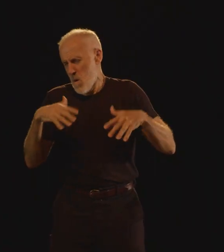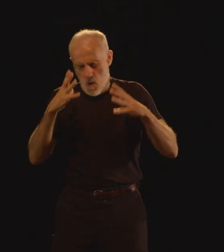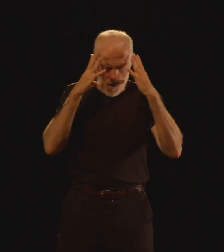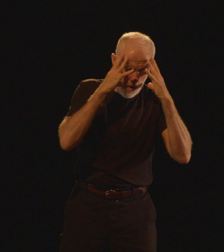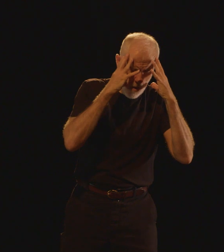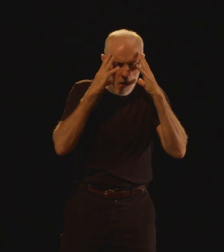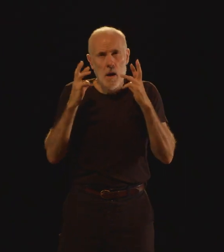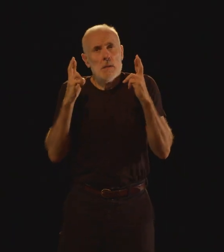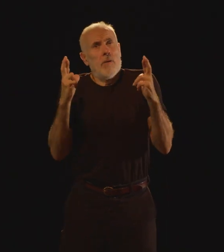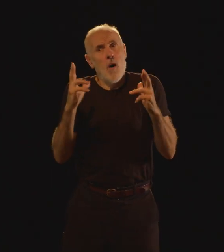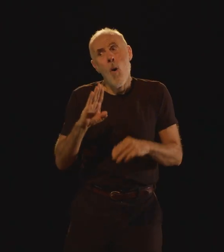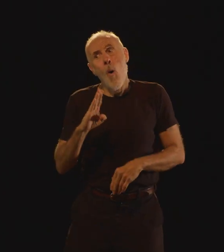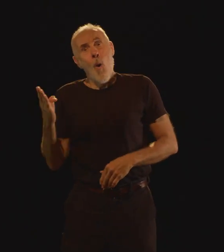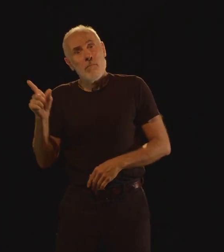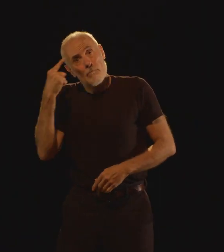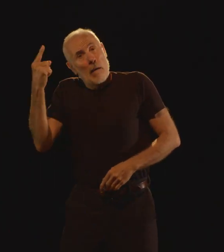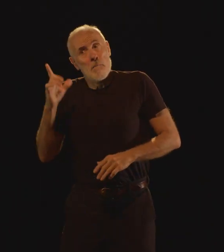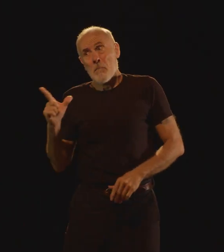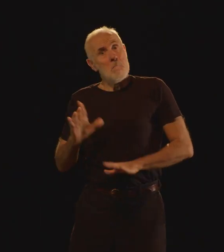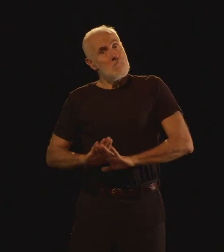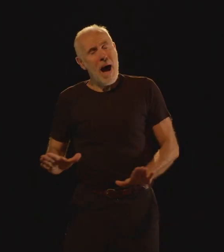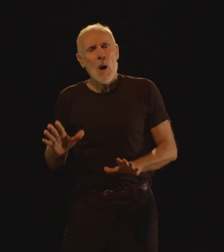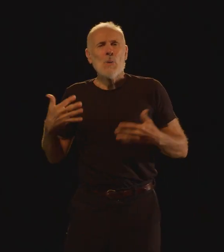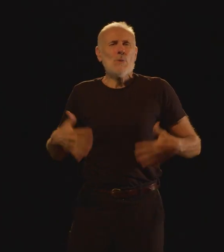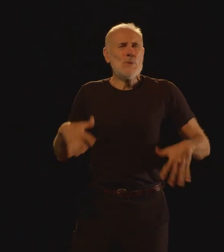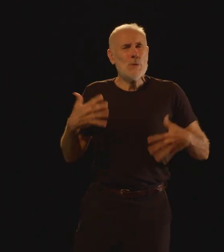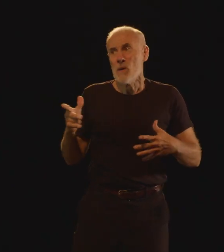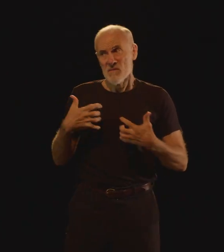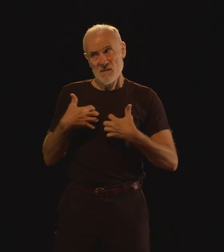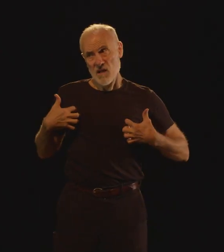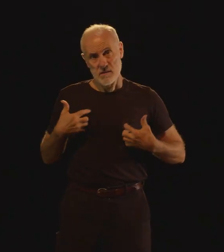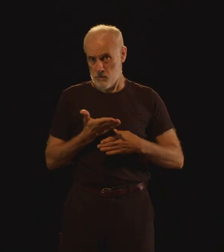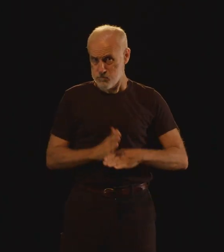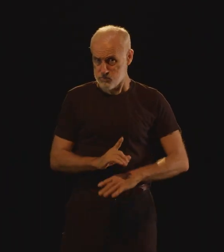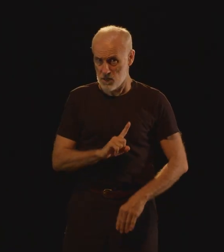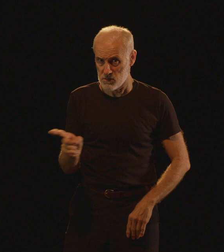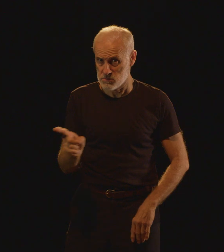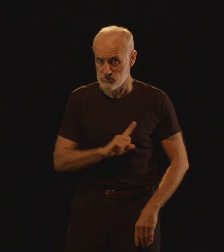Pourvu qu'un autre y pense pas La science n'est pas vraie